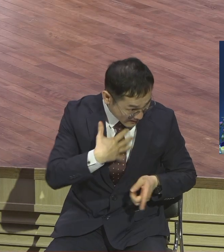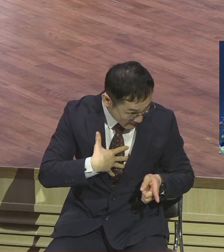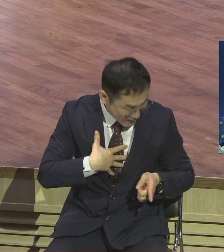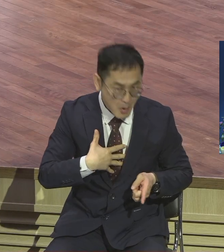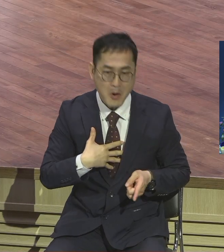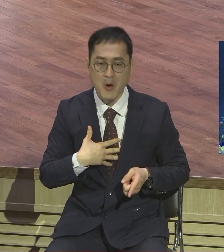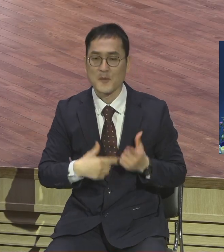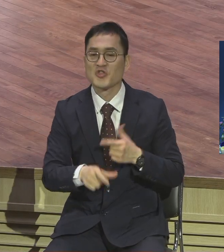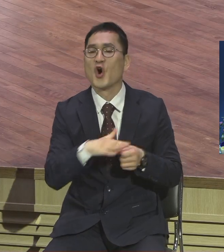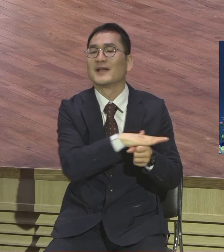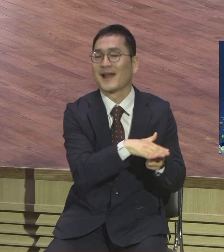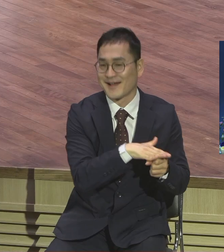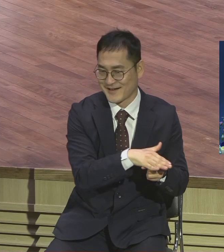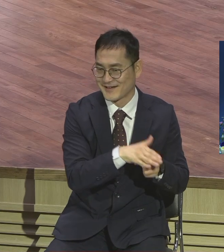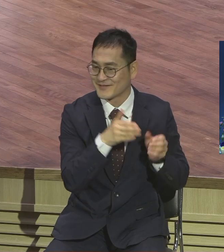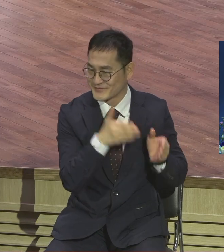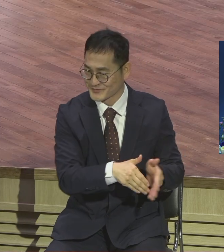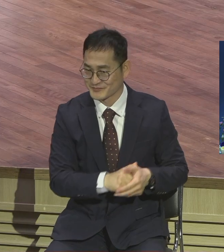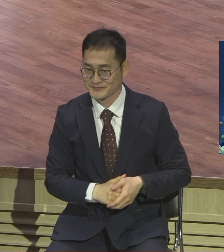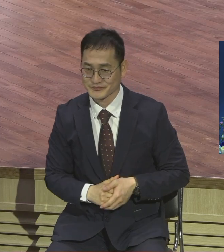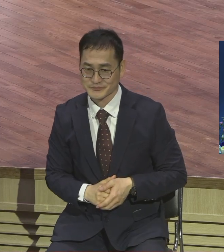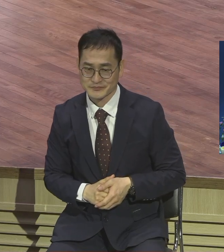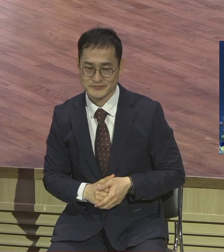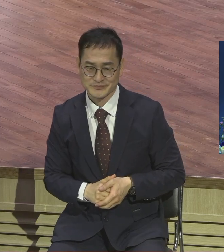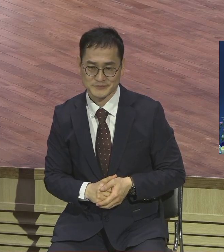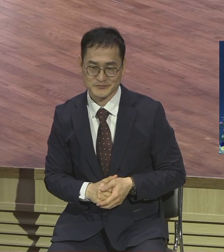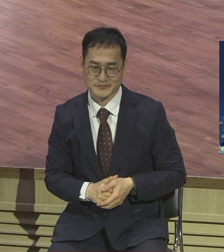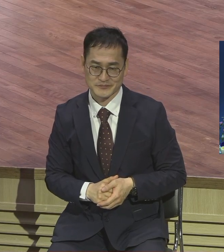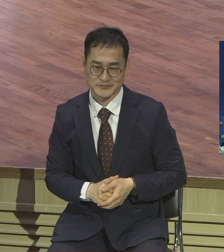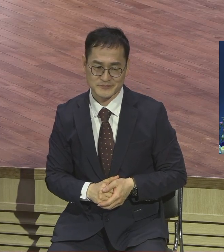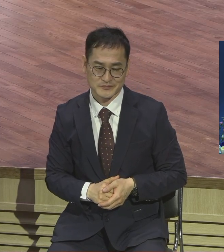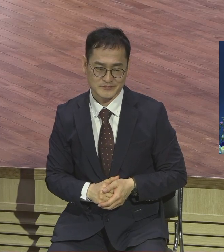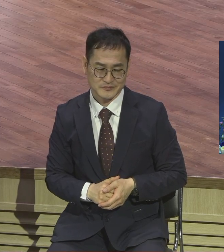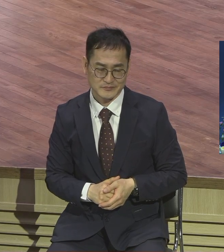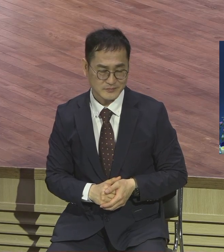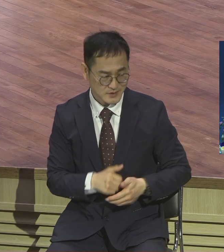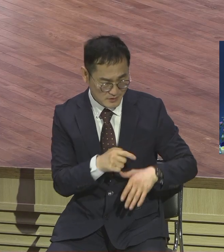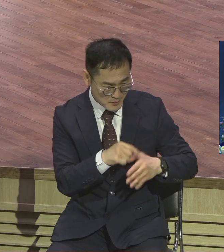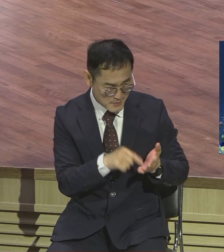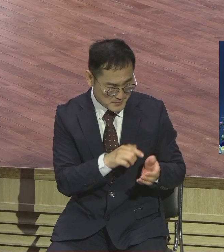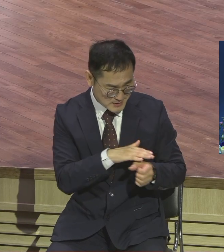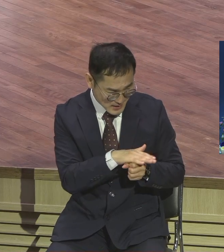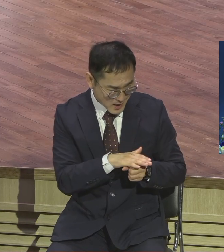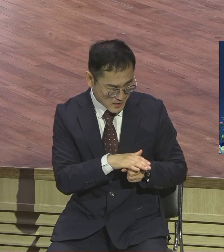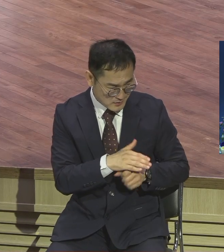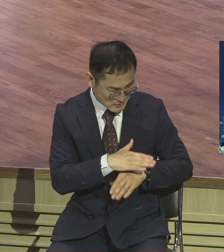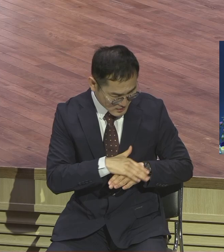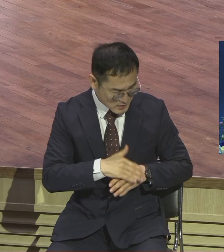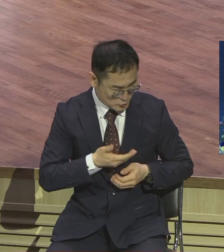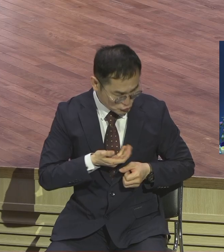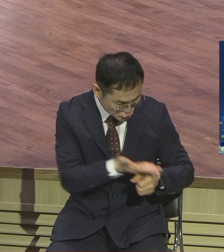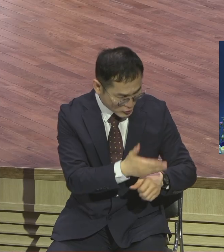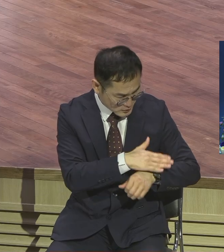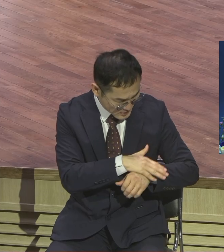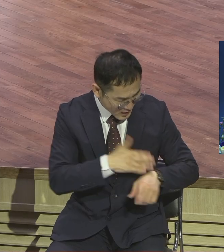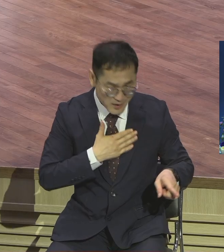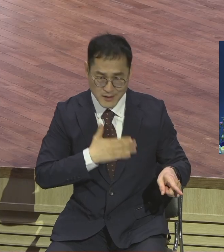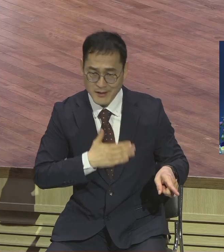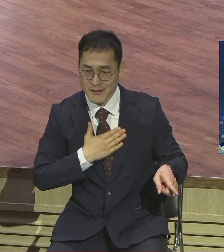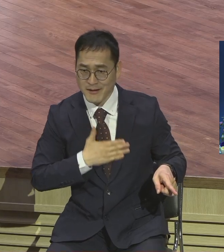그래서 목사님을 사랑하는 그리스도 안에서 그런 마음을 느끼게 되면 그 사랑을 느끼죠 사람은 그래서 예수님이